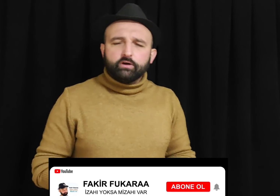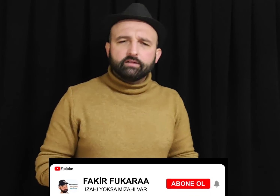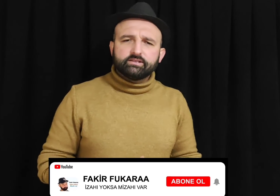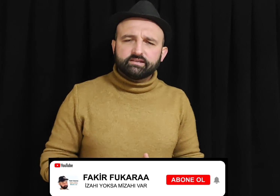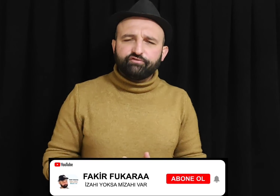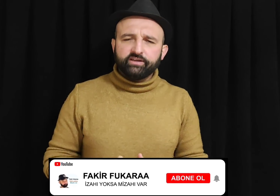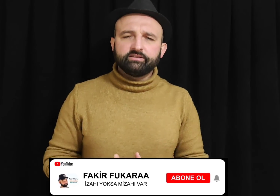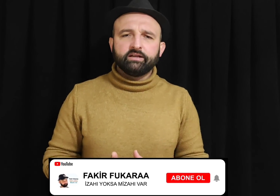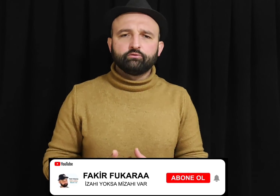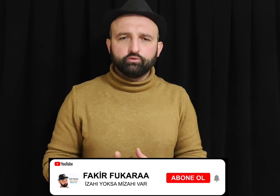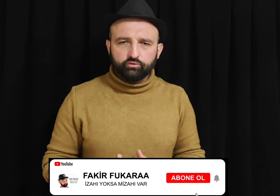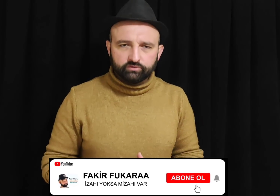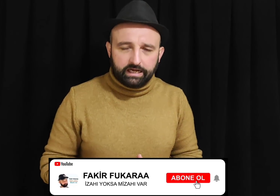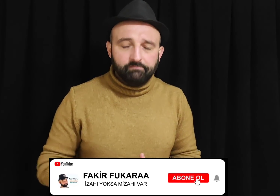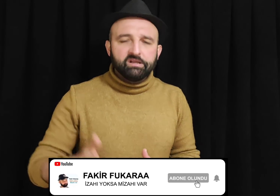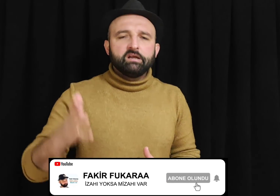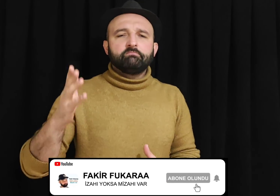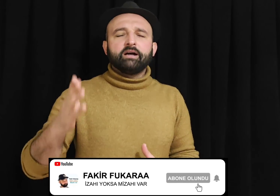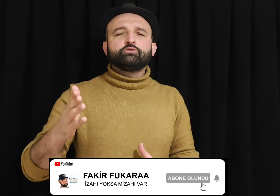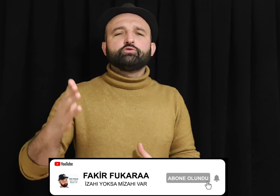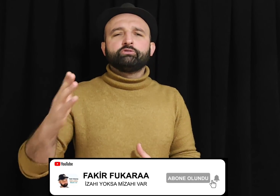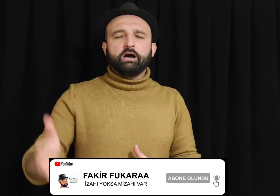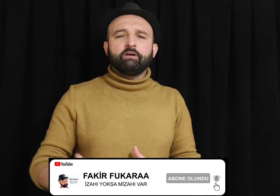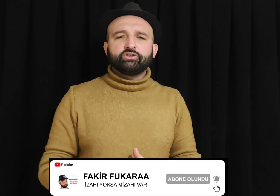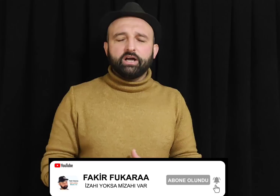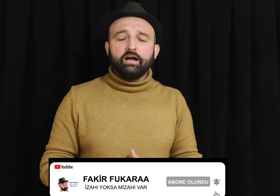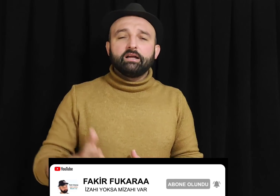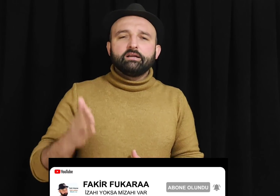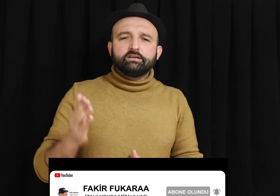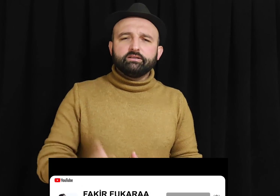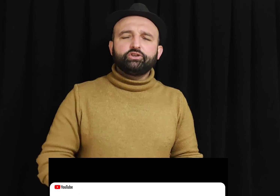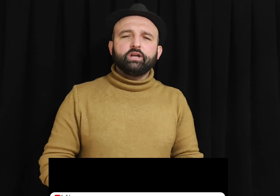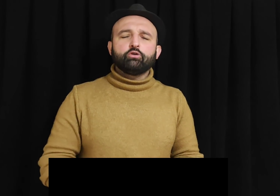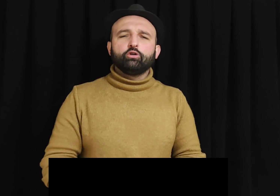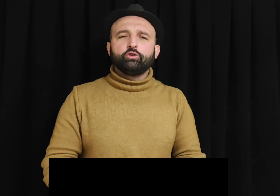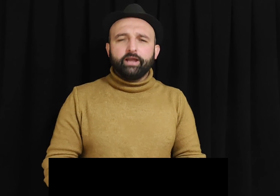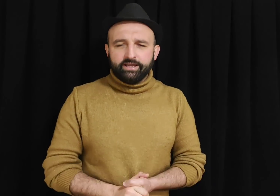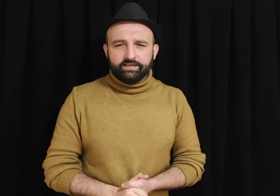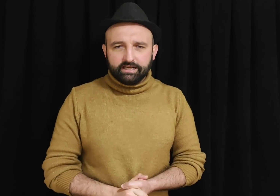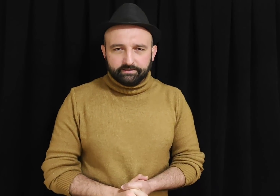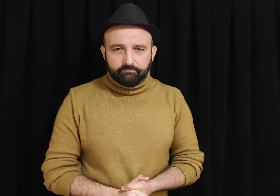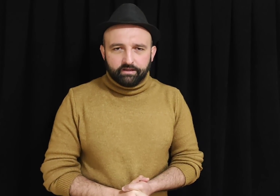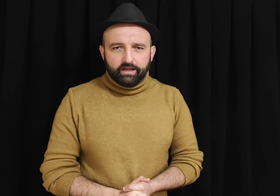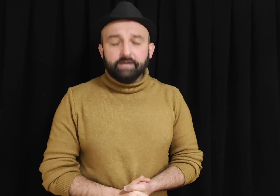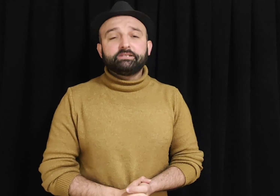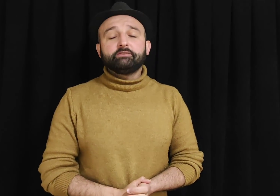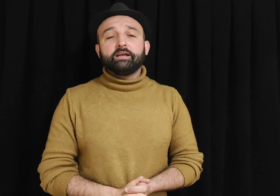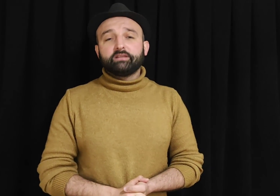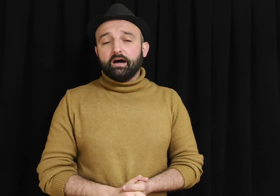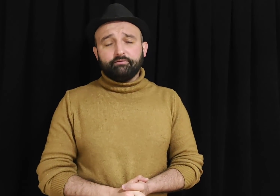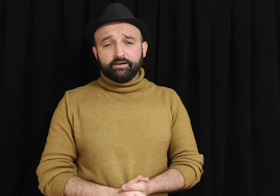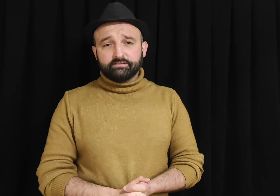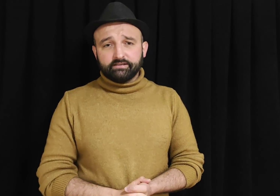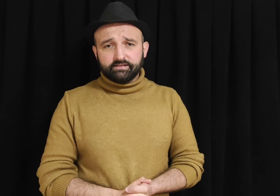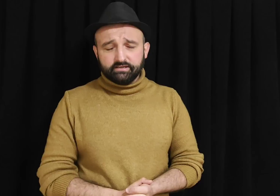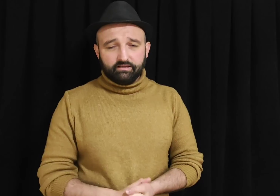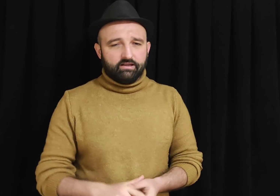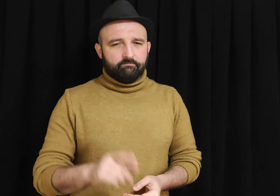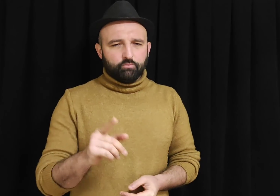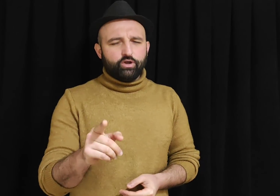-16 zaferinden tutun da Mansur Yavaş'a Kılıçdaroğlu engeli. Hepsi ve daha fazlası bu